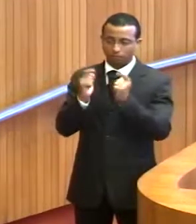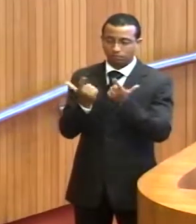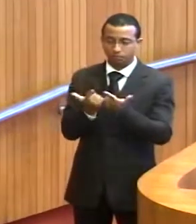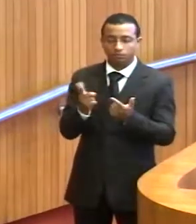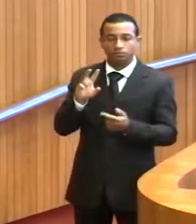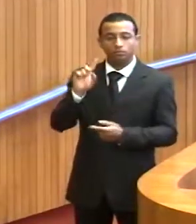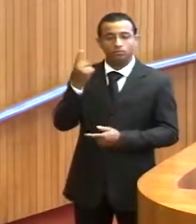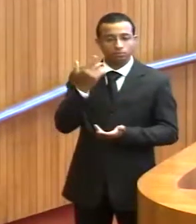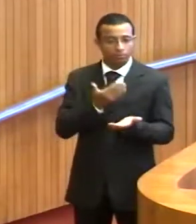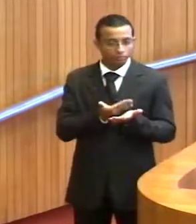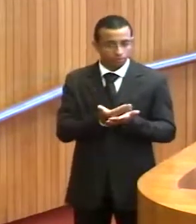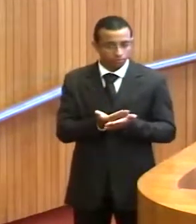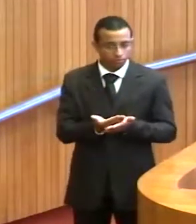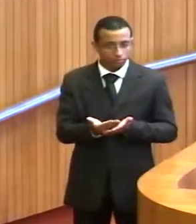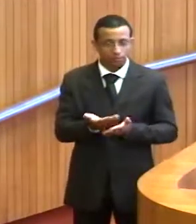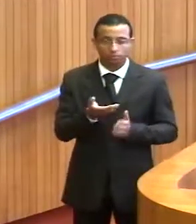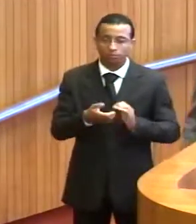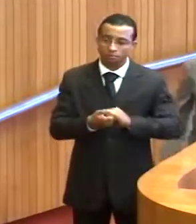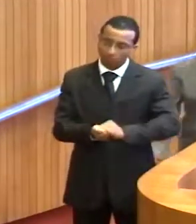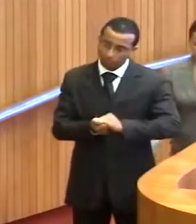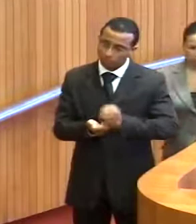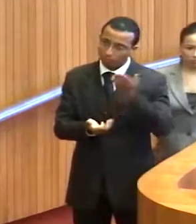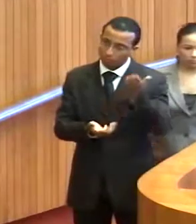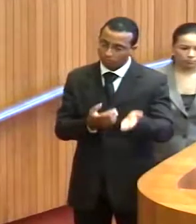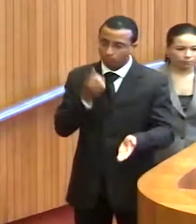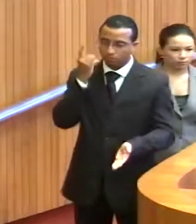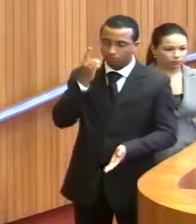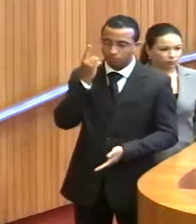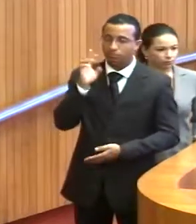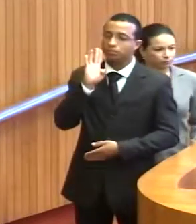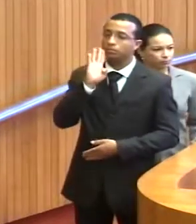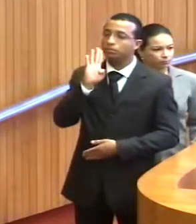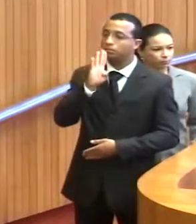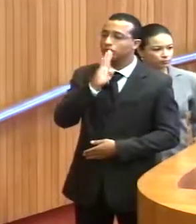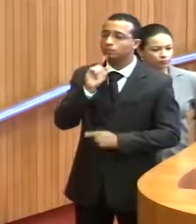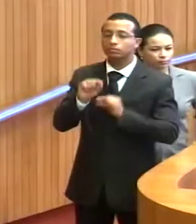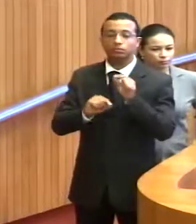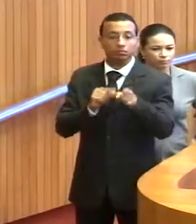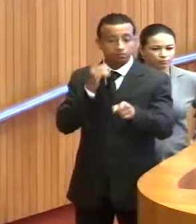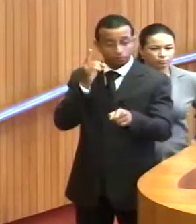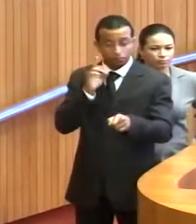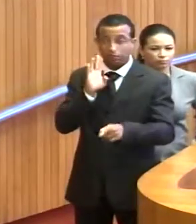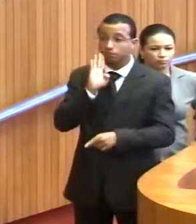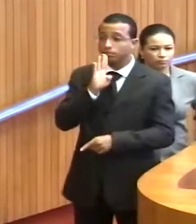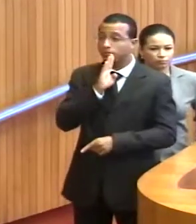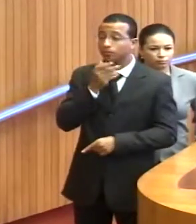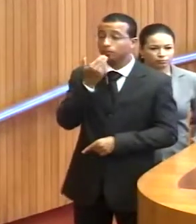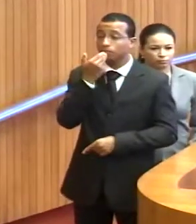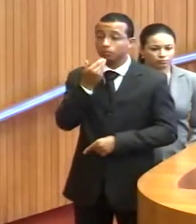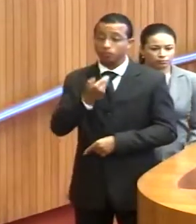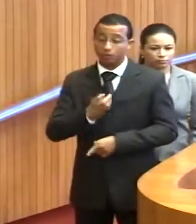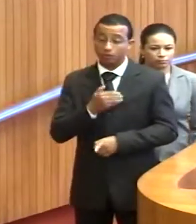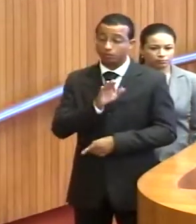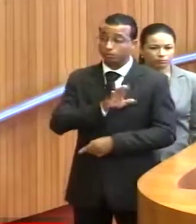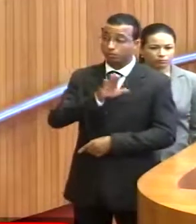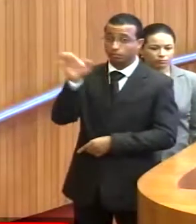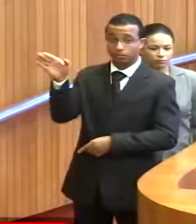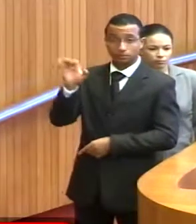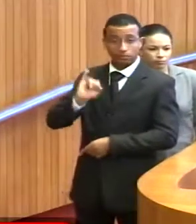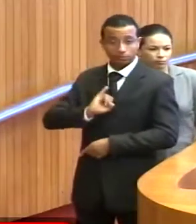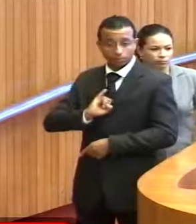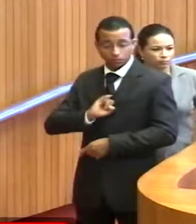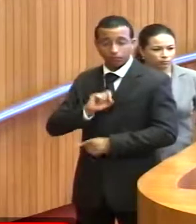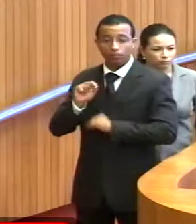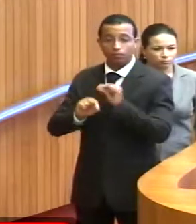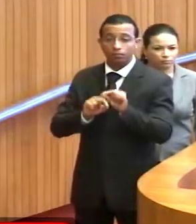inicialmente queria cumprimentar o nobre colega, deputado Bira do Pindaré. E deputado Bira, a vossa excelência solicitou uma ida, inclusive, à Imperatriz,